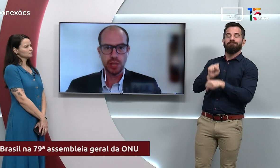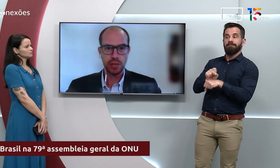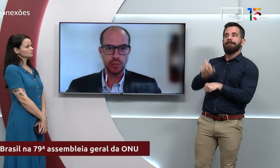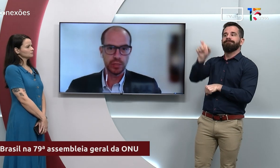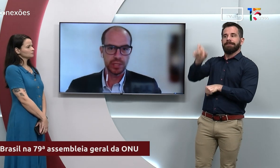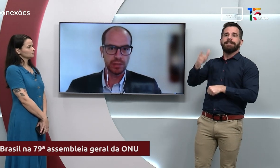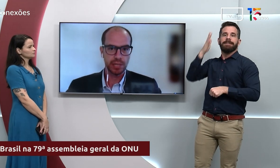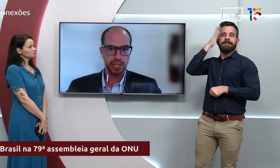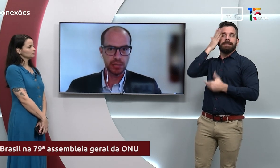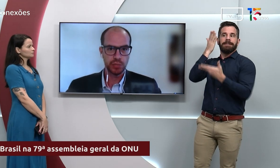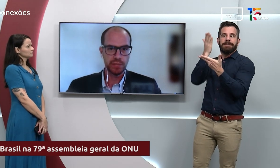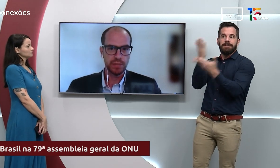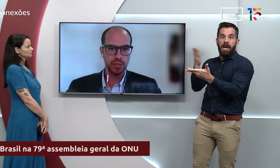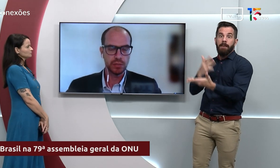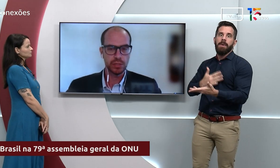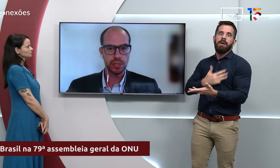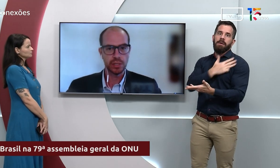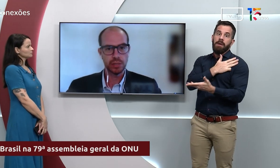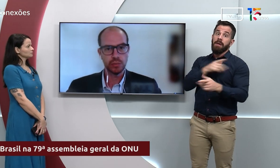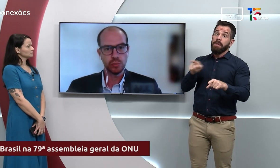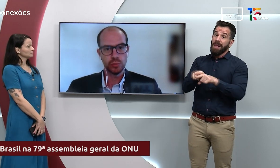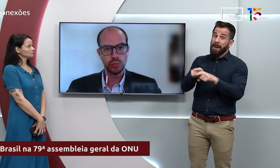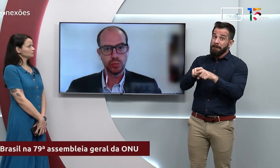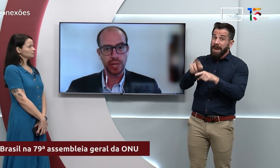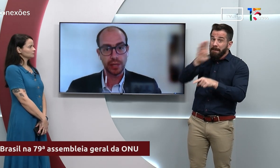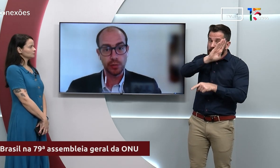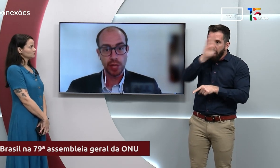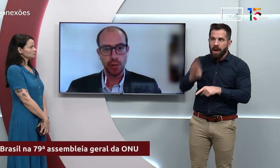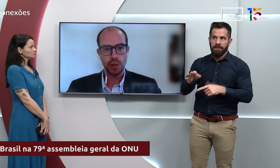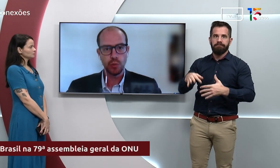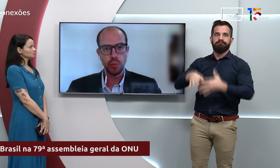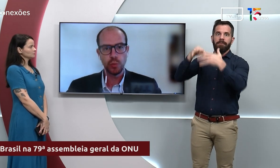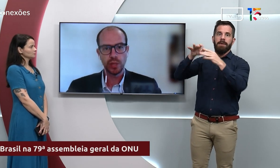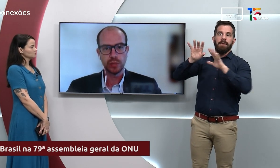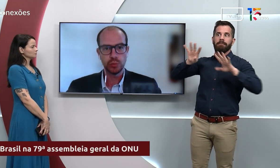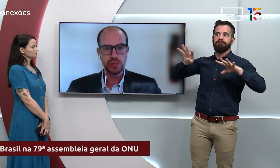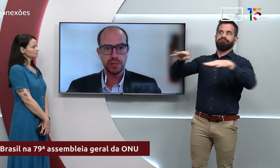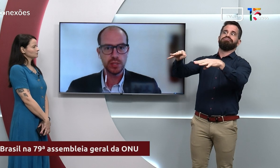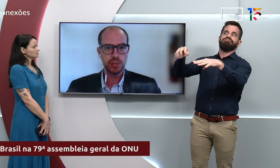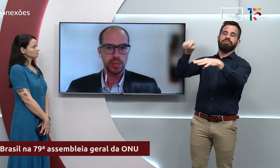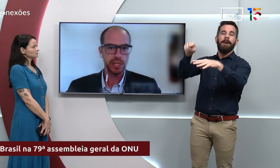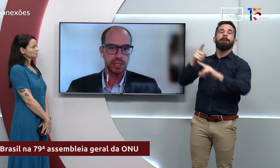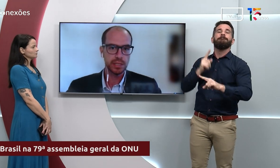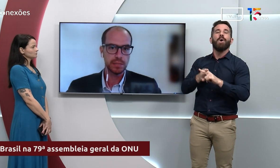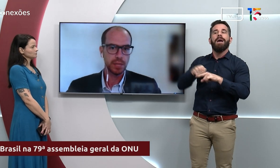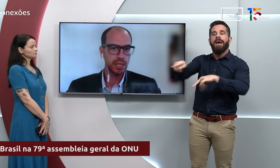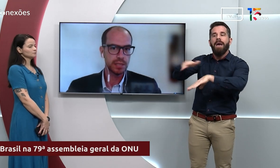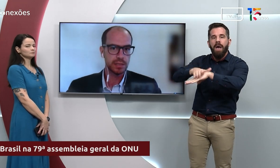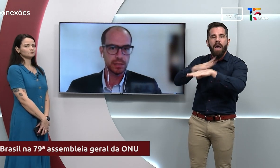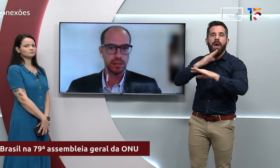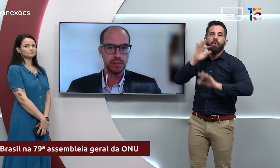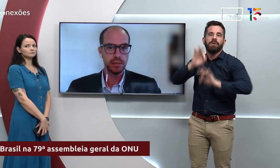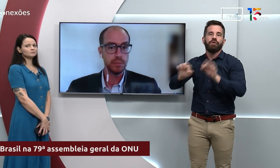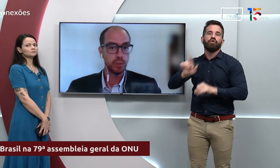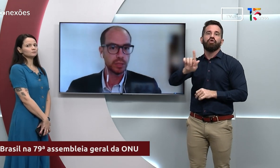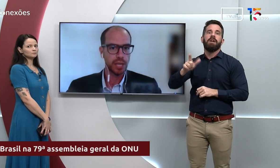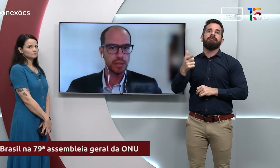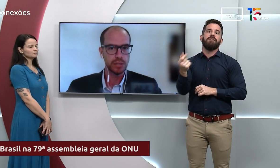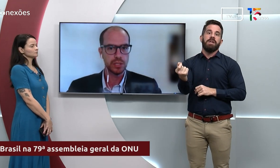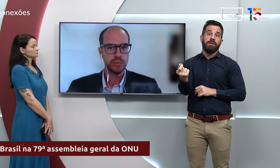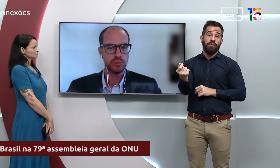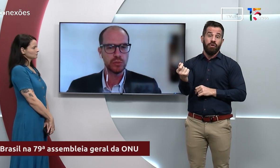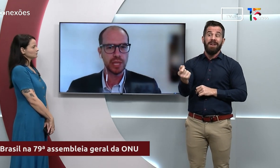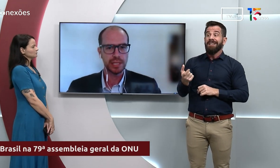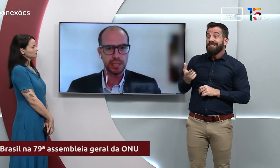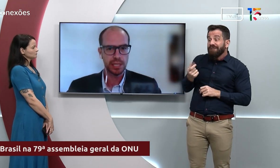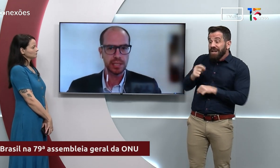este ano, porque está organizando o G20, ou seja, a reunião, cúpula dos 20 países mais importantes,